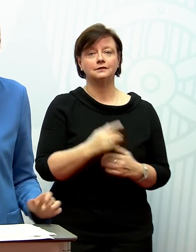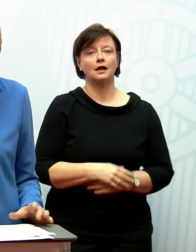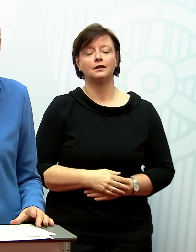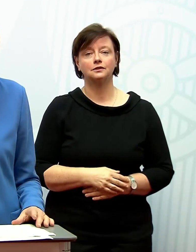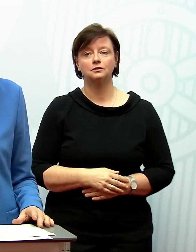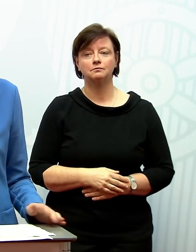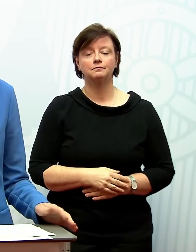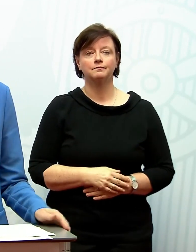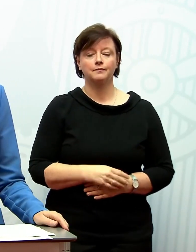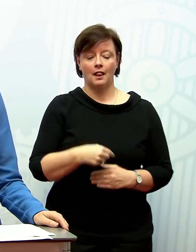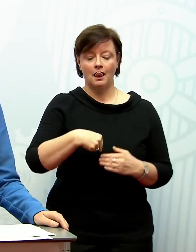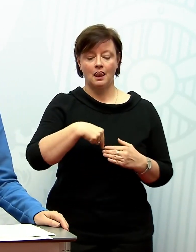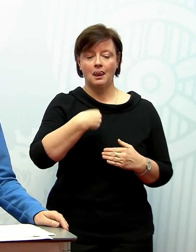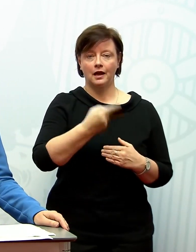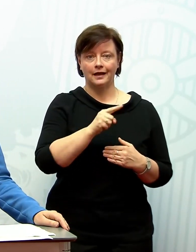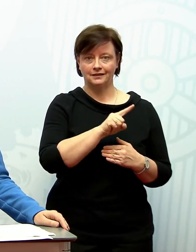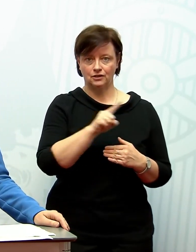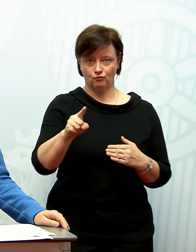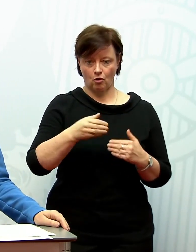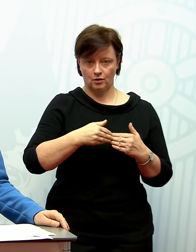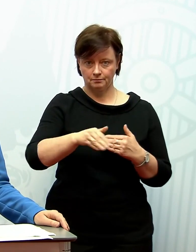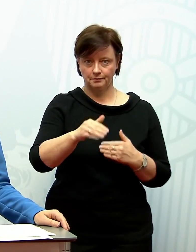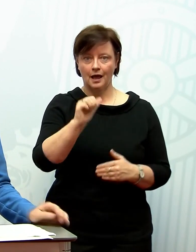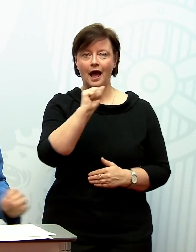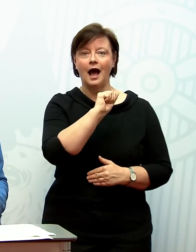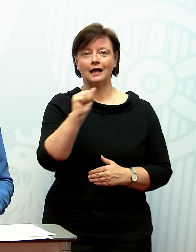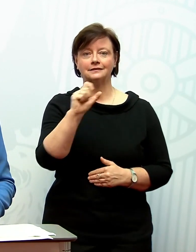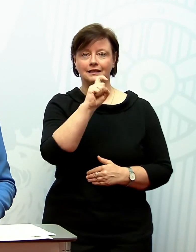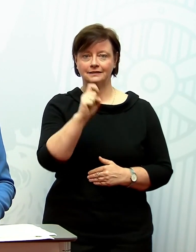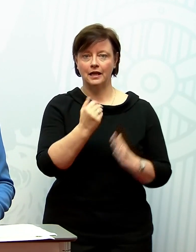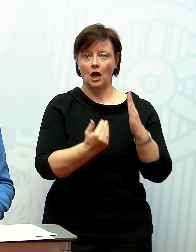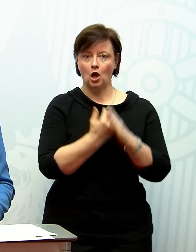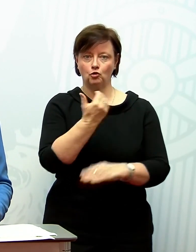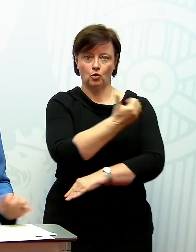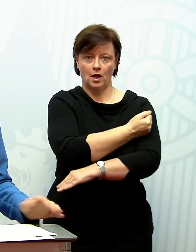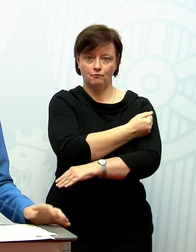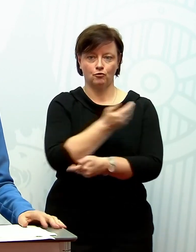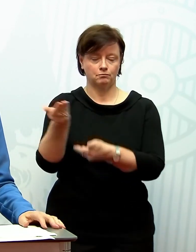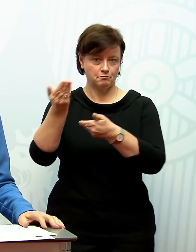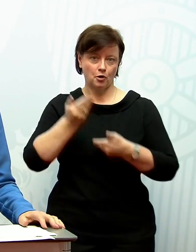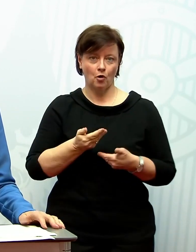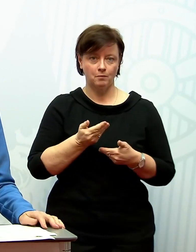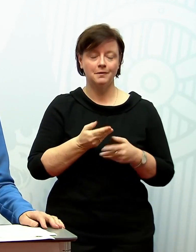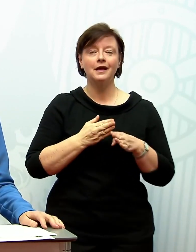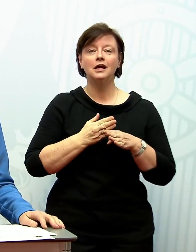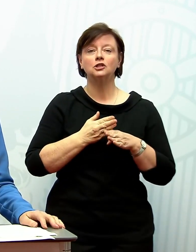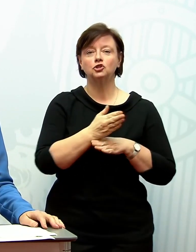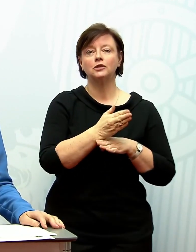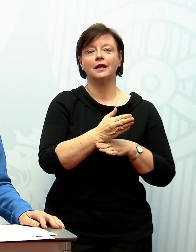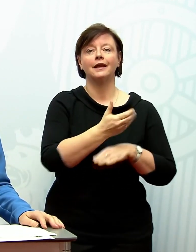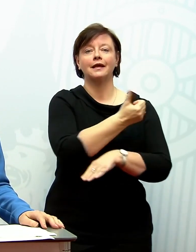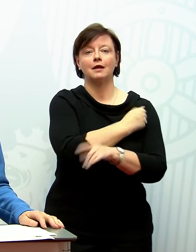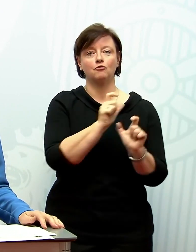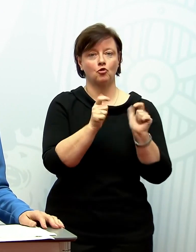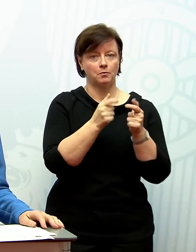Ankündigung ab der kommenden Woche auch der Impfstoff AstraZeneca zur Verfügung. Die Ständige Impfkommission und die Bundesregierung